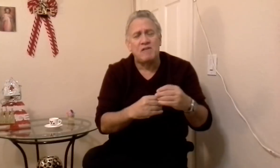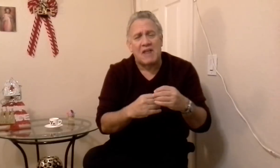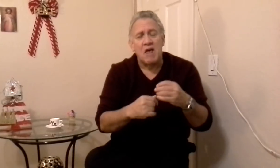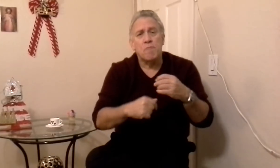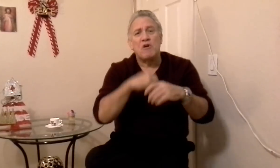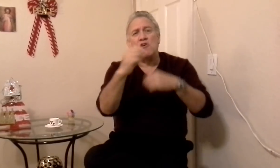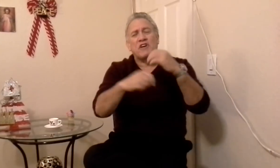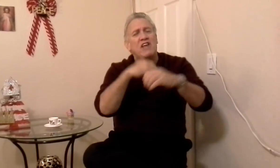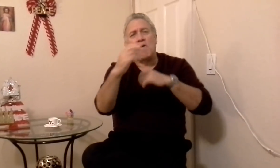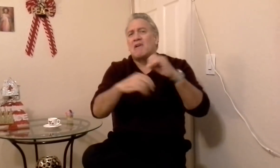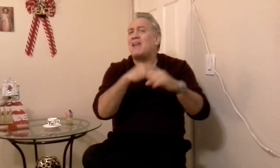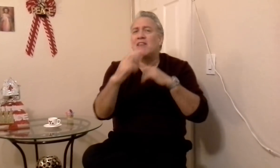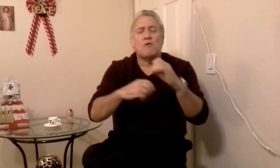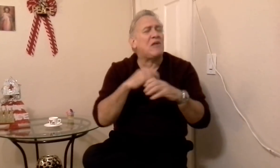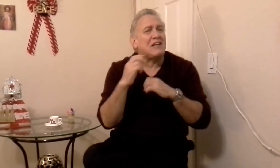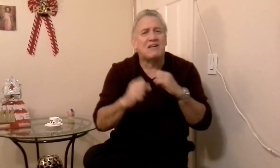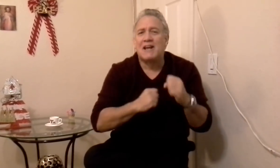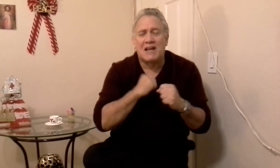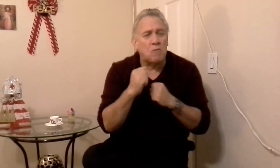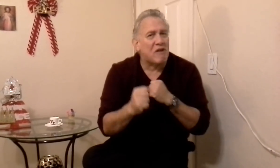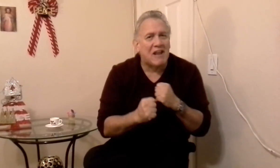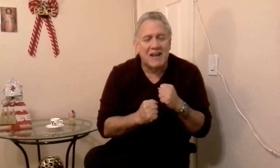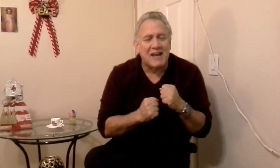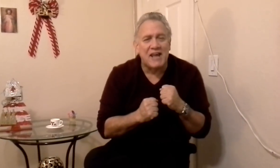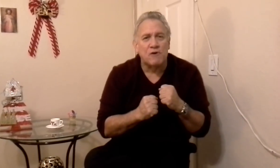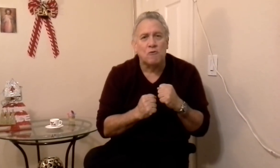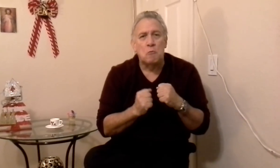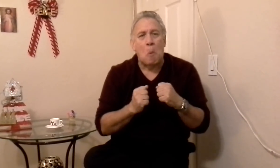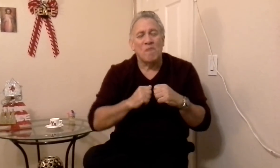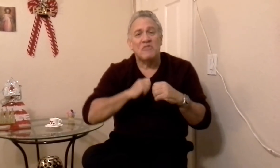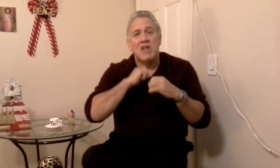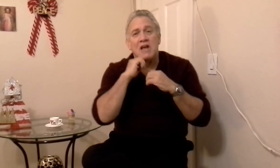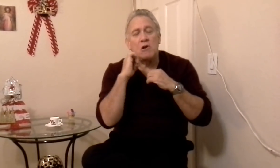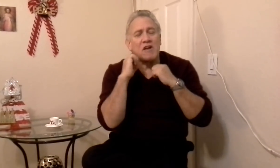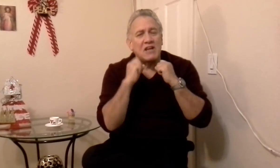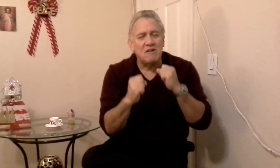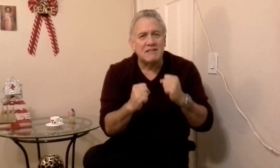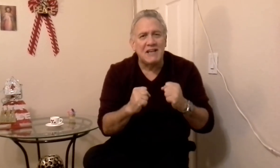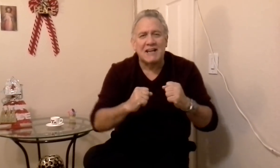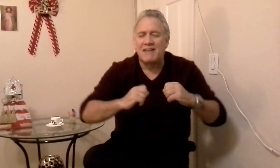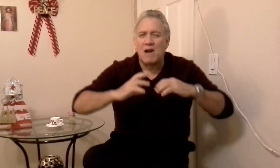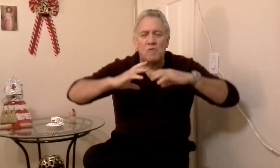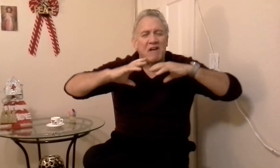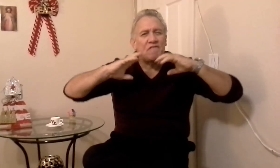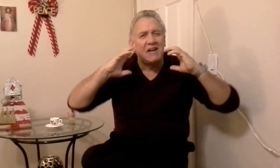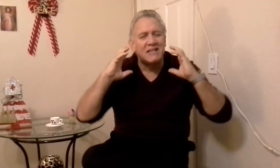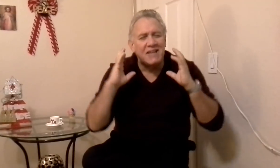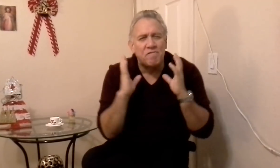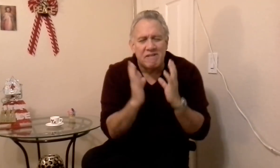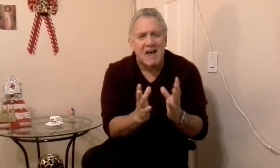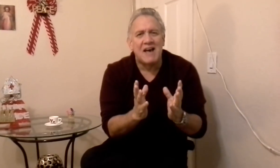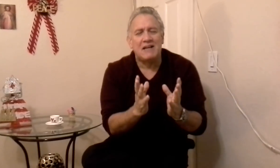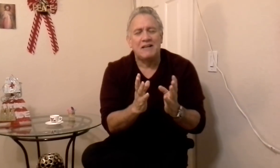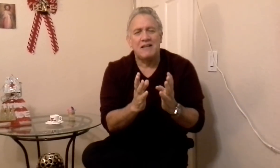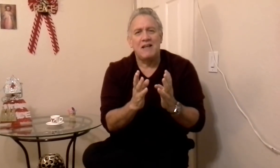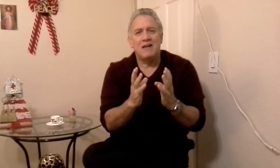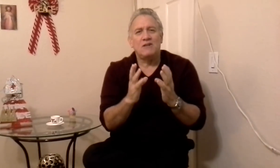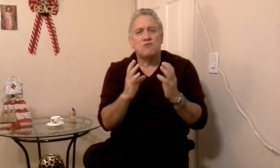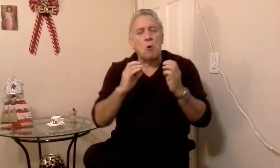la vida, pero no quiero hablarle de toda la charla que le voy a hablar en enero, lo que quiero decirle es que tenga una feliz navidad, ya estoy